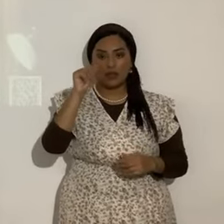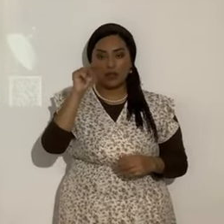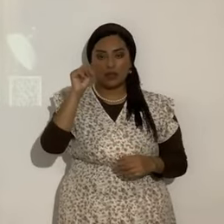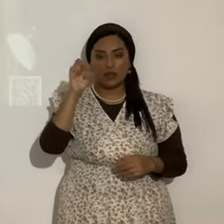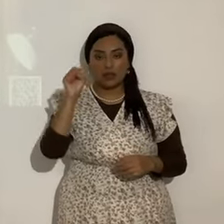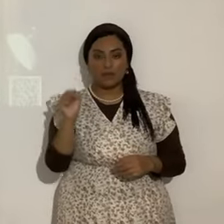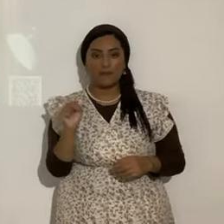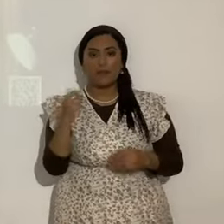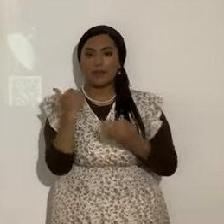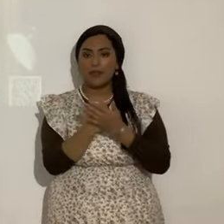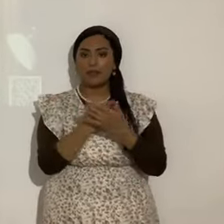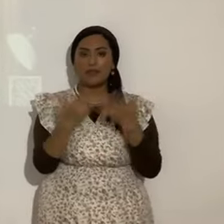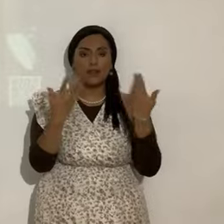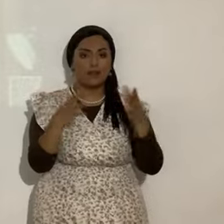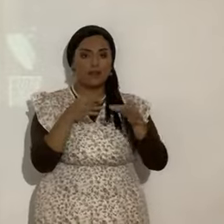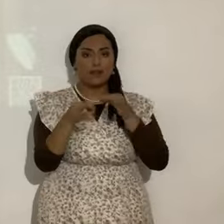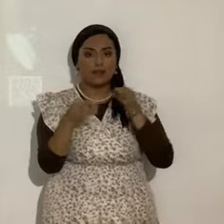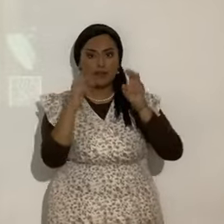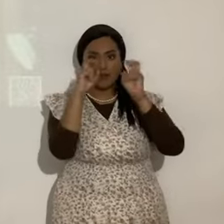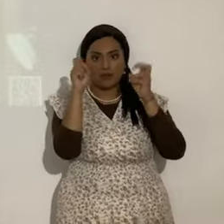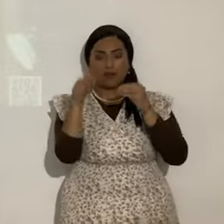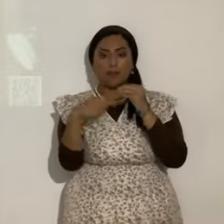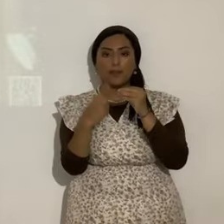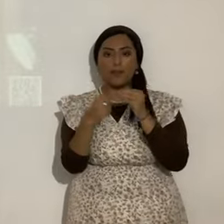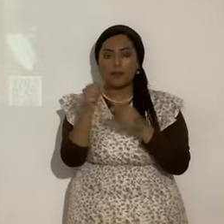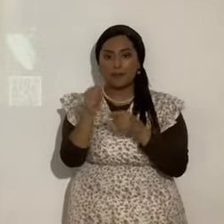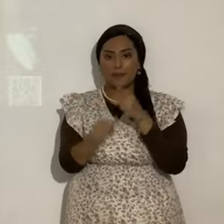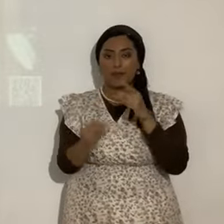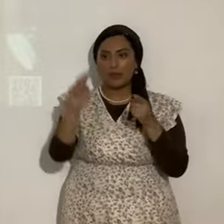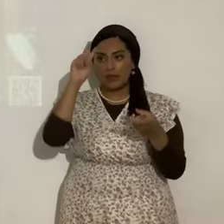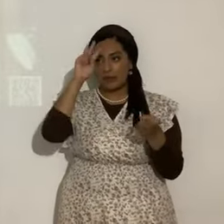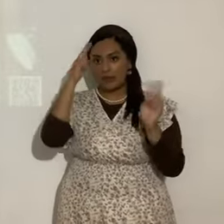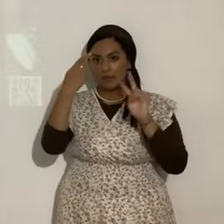Todo eso ya está administrado en el tema de Birit Milá, en la mala interpretación de la Torah.